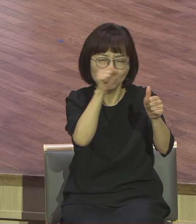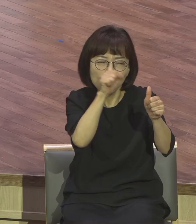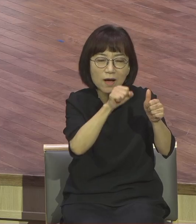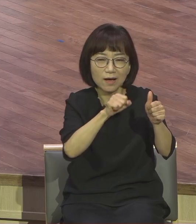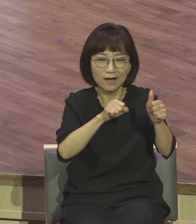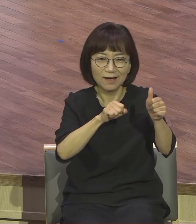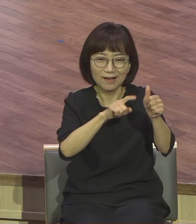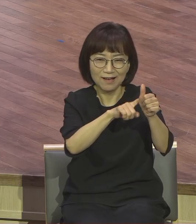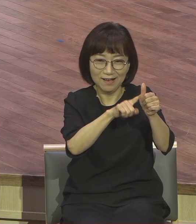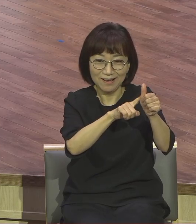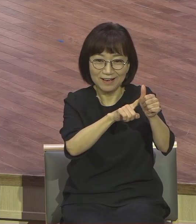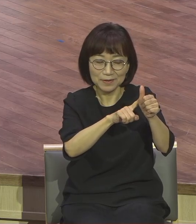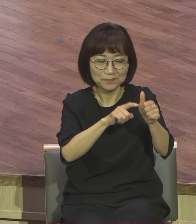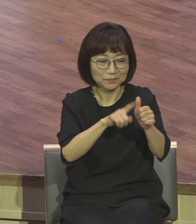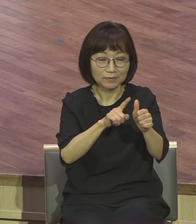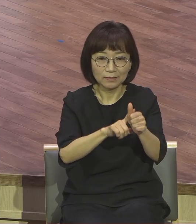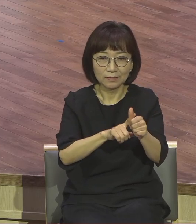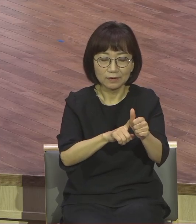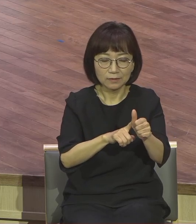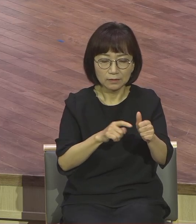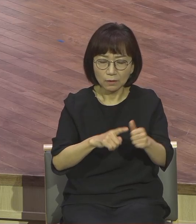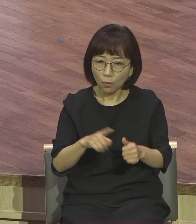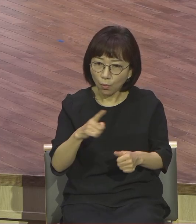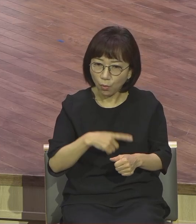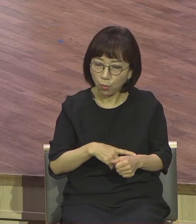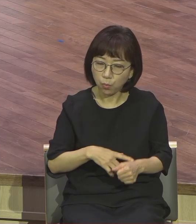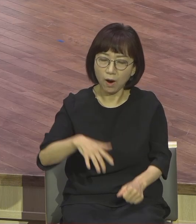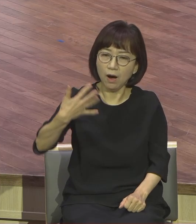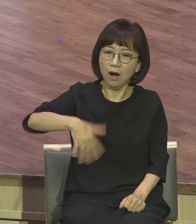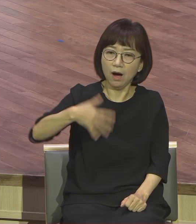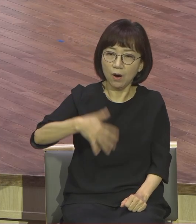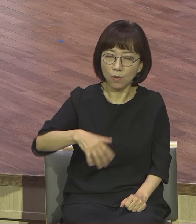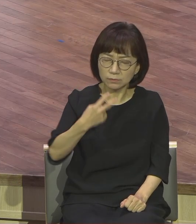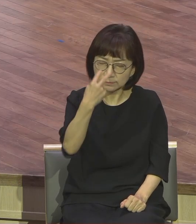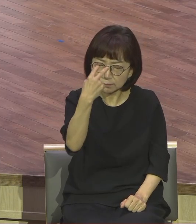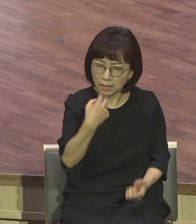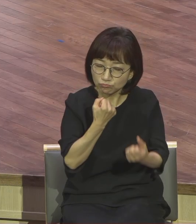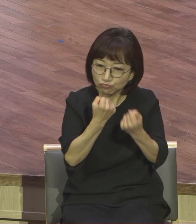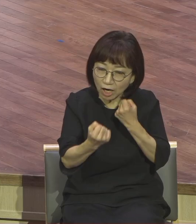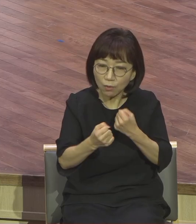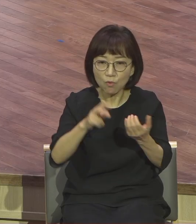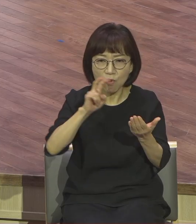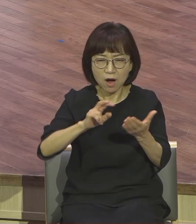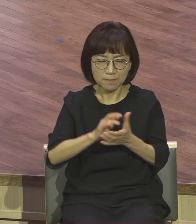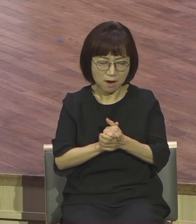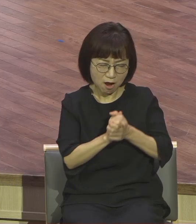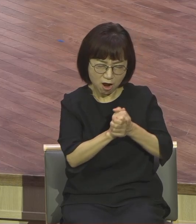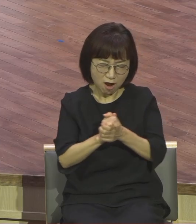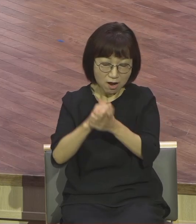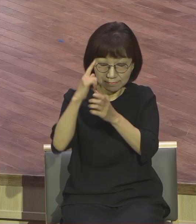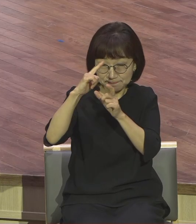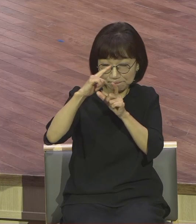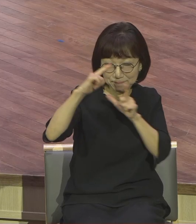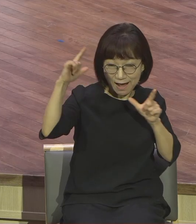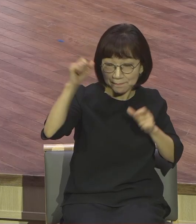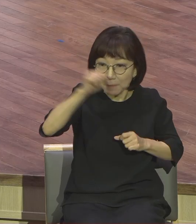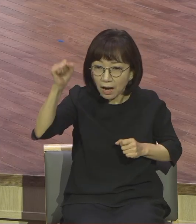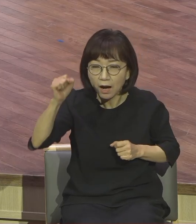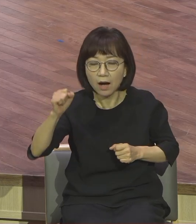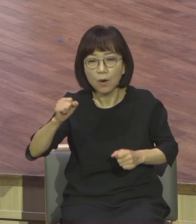이렇게 그가 놀라운 인간 성리를 보여주셨던 순간이 있었어요 그 순간이 뭐냐 자신이 시력을